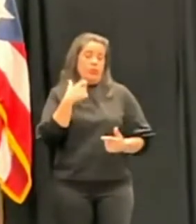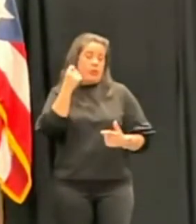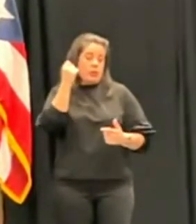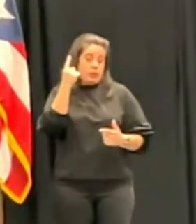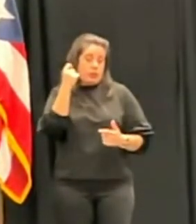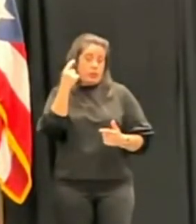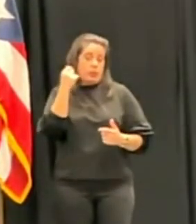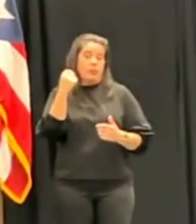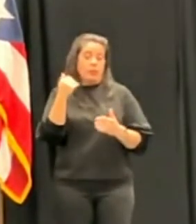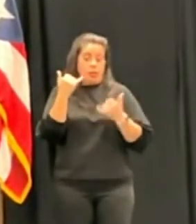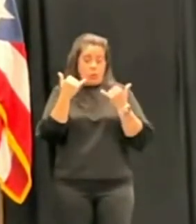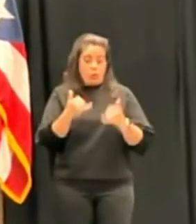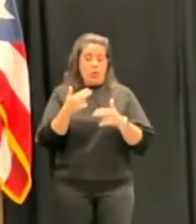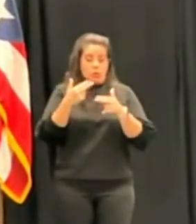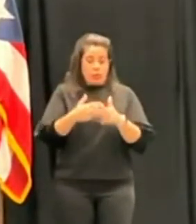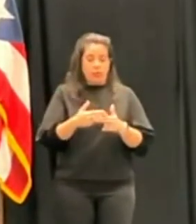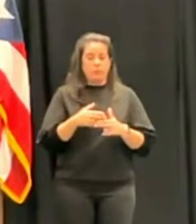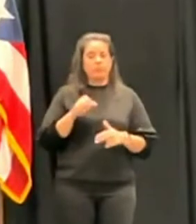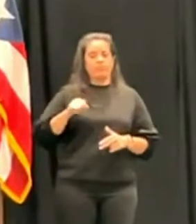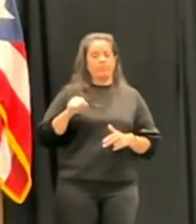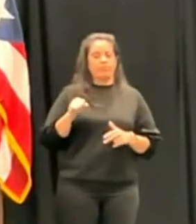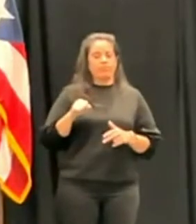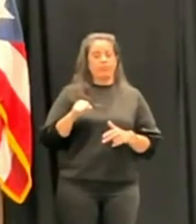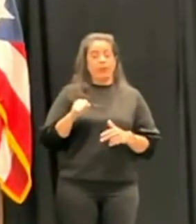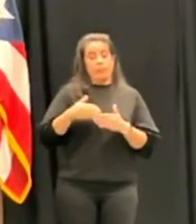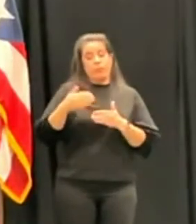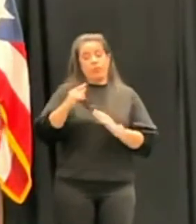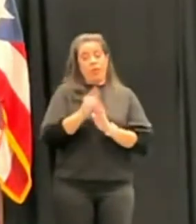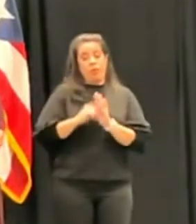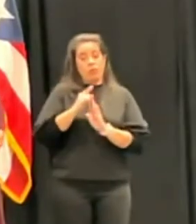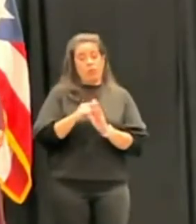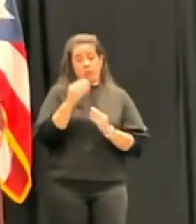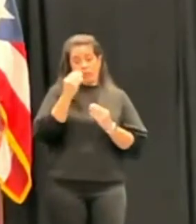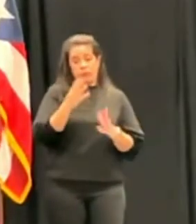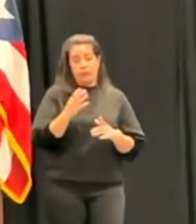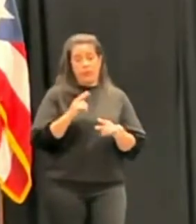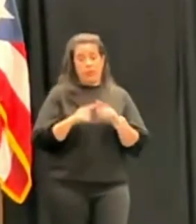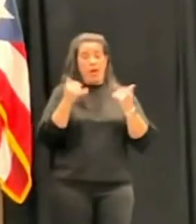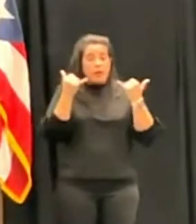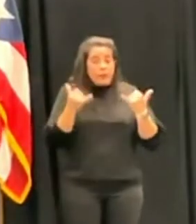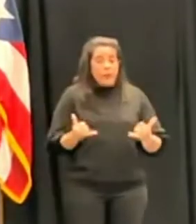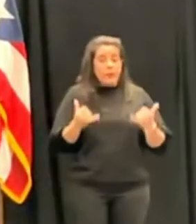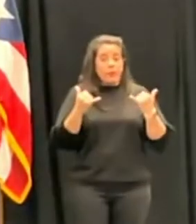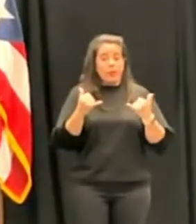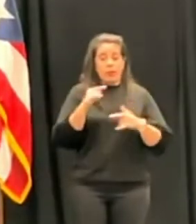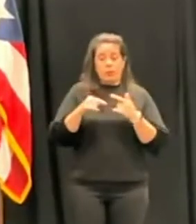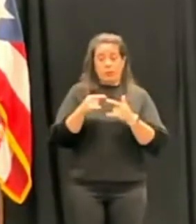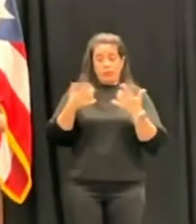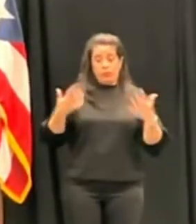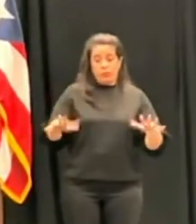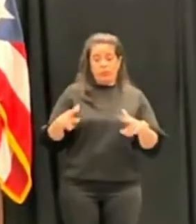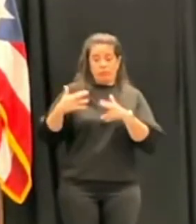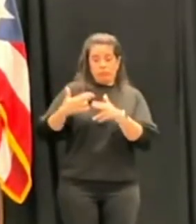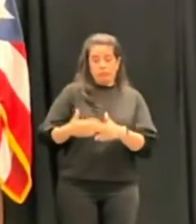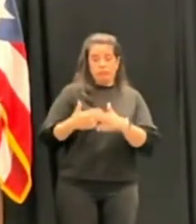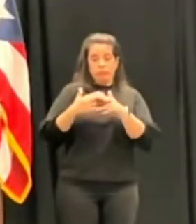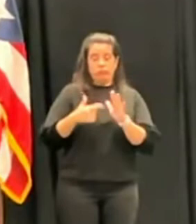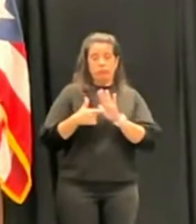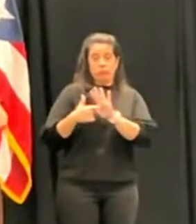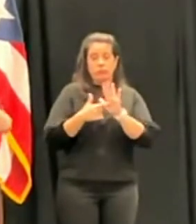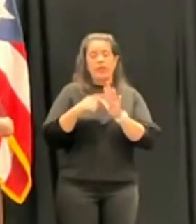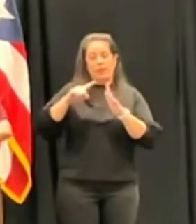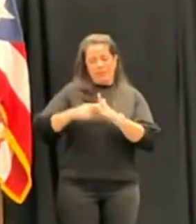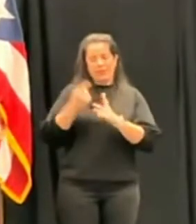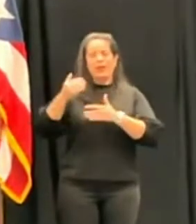nombramiento en la tarde de hoy o mañana, en las próximas horas. Así que es ahora, una vez nominada, que comienza un